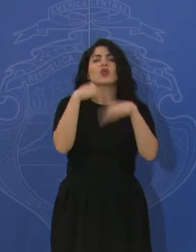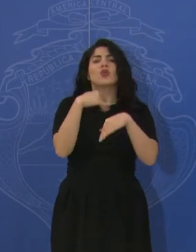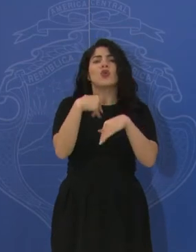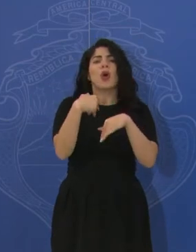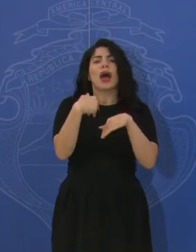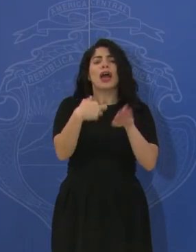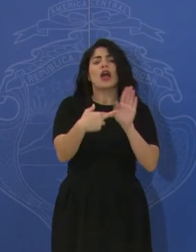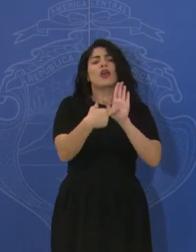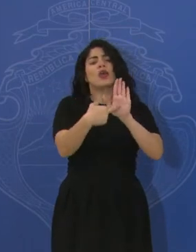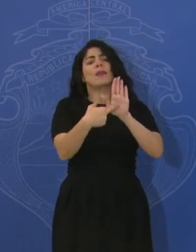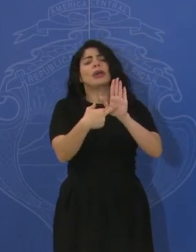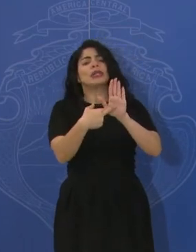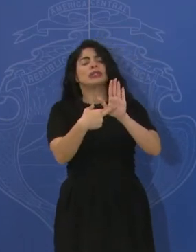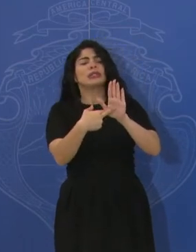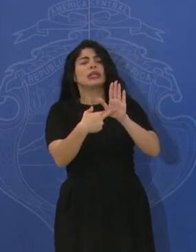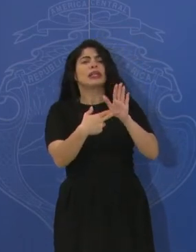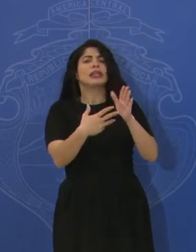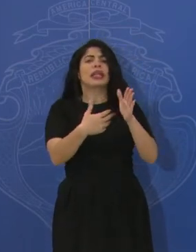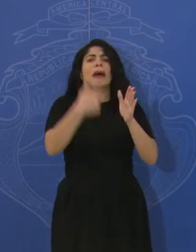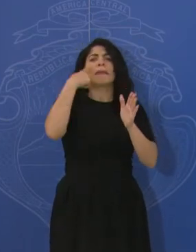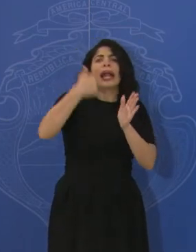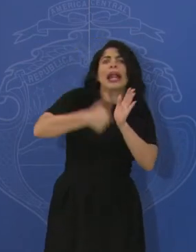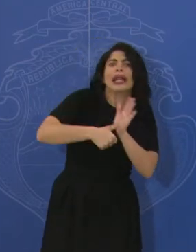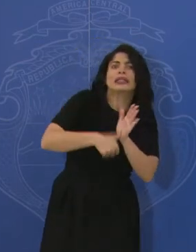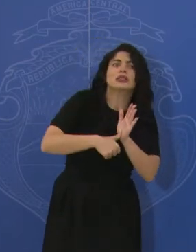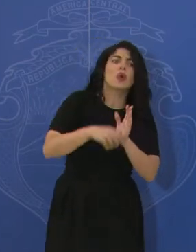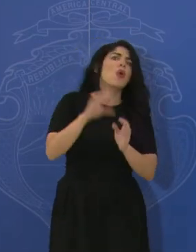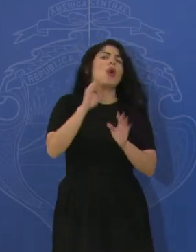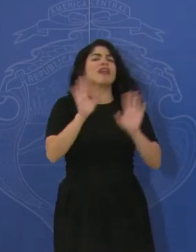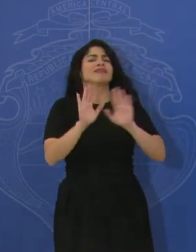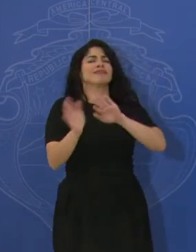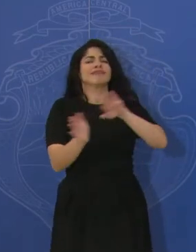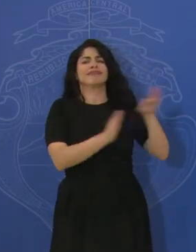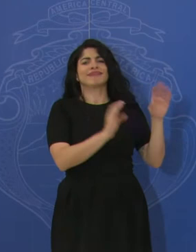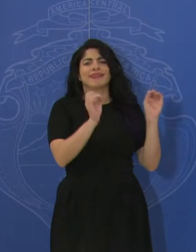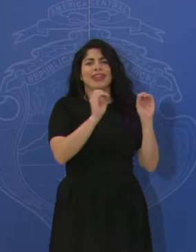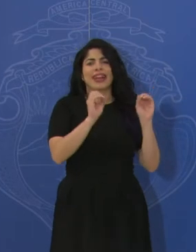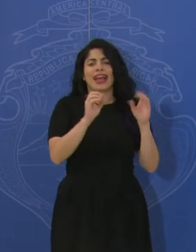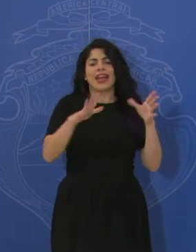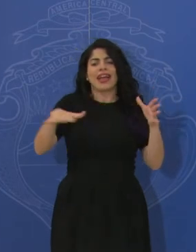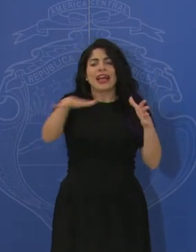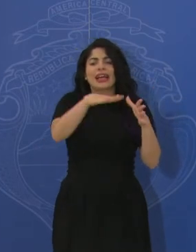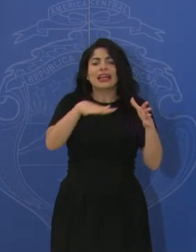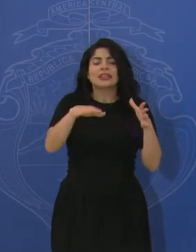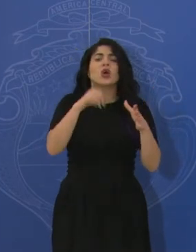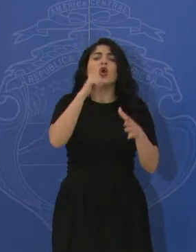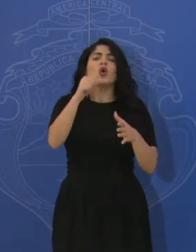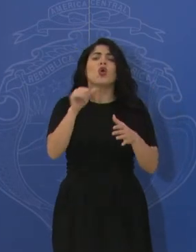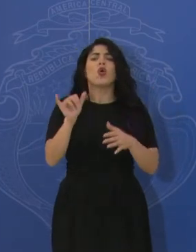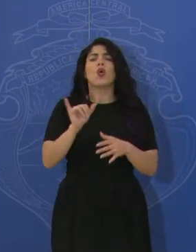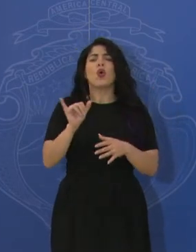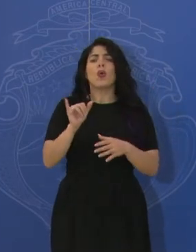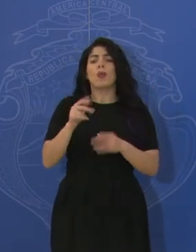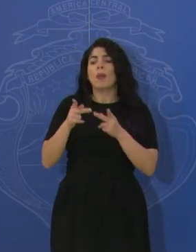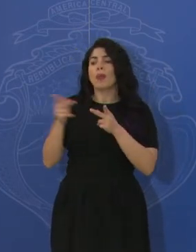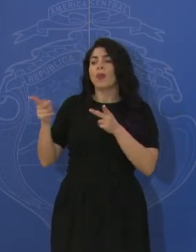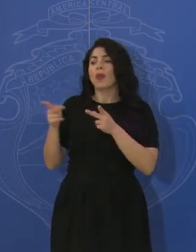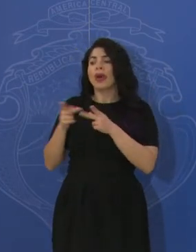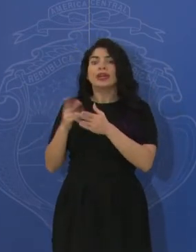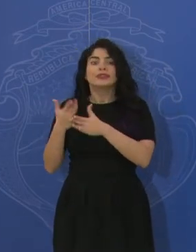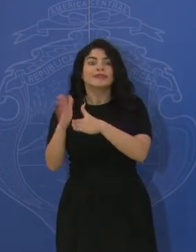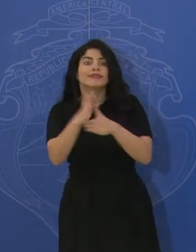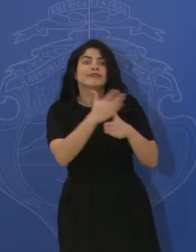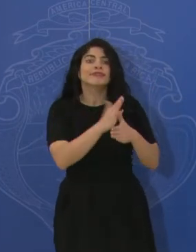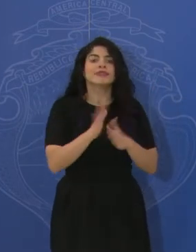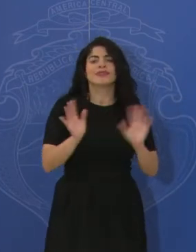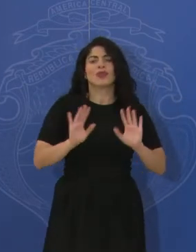ningún tipo, digamos, electorales o algo así, ¿no? Y no hay una repartición, digamos, de puestos de alguna forma que usted